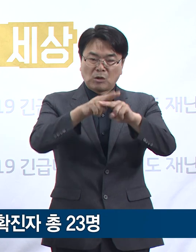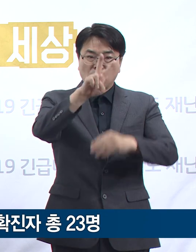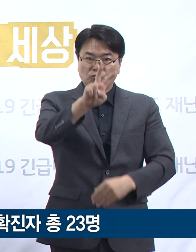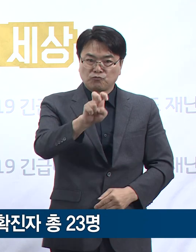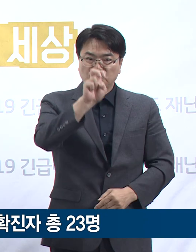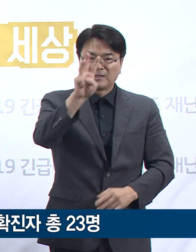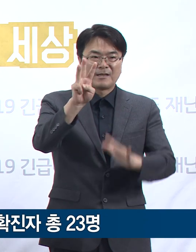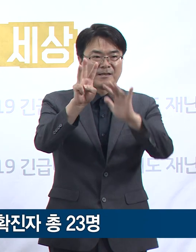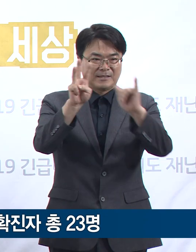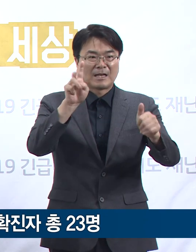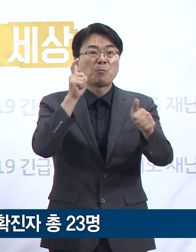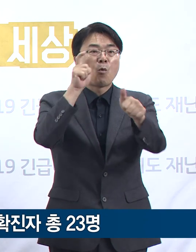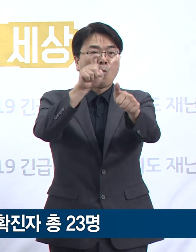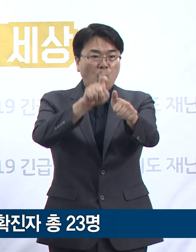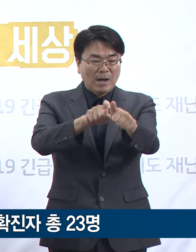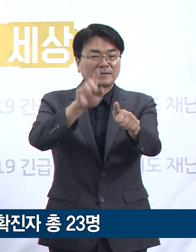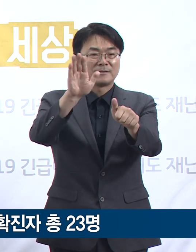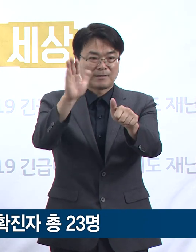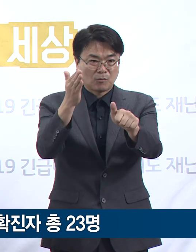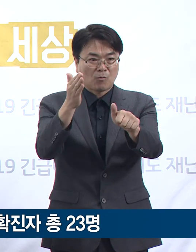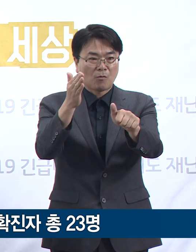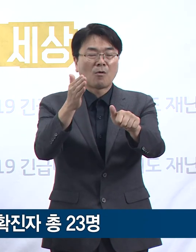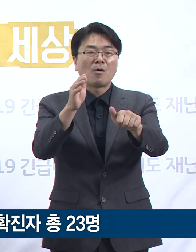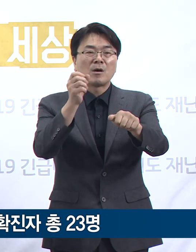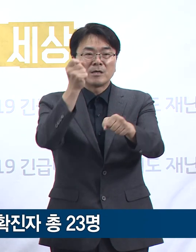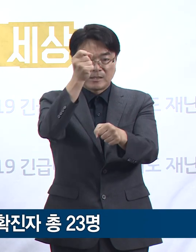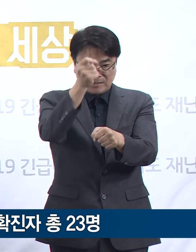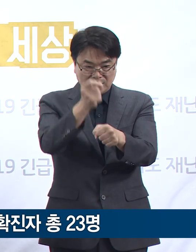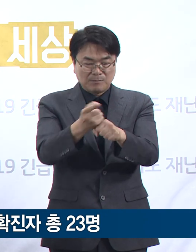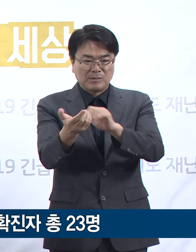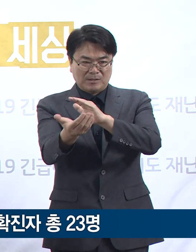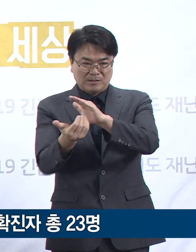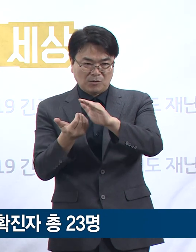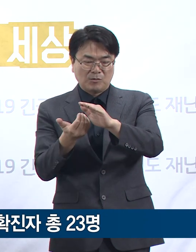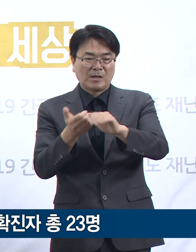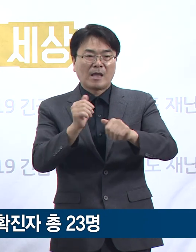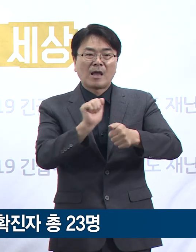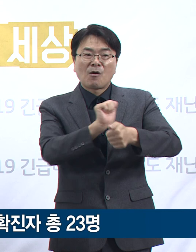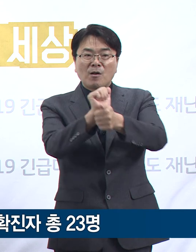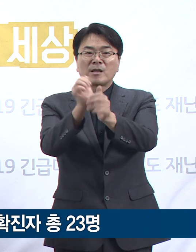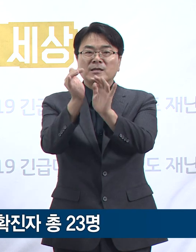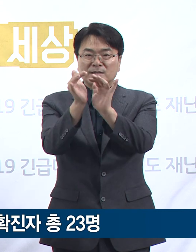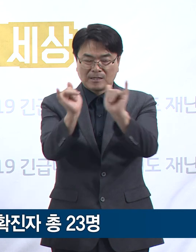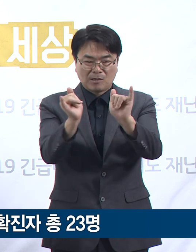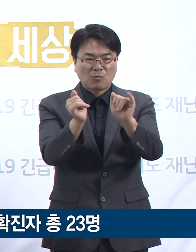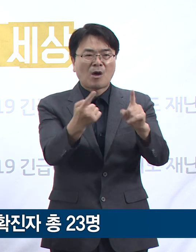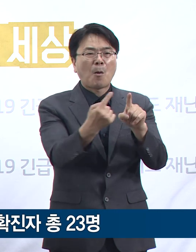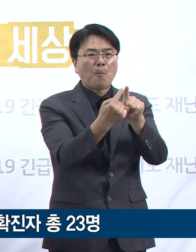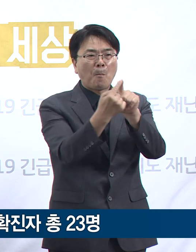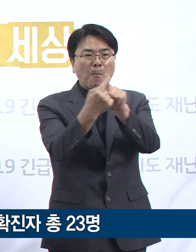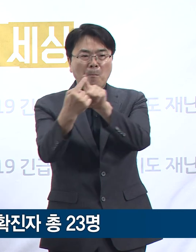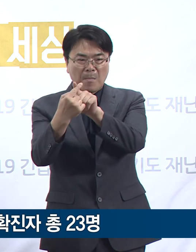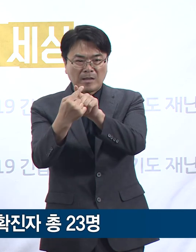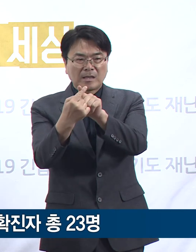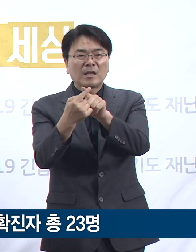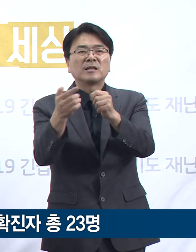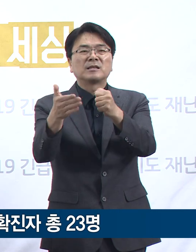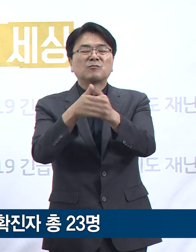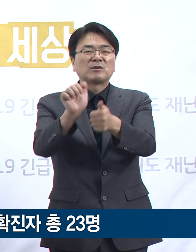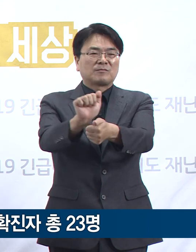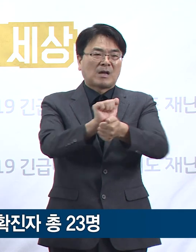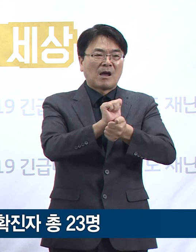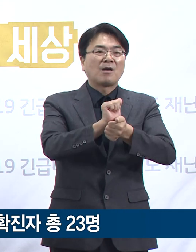23명입니다. 추가 확진자는 기확진된 권능교회 교인인 자녀와의 접촉으로 감염된 것으로 추정하고 있으며